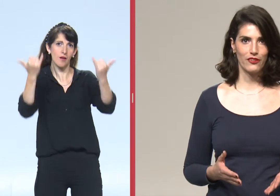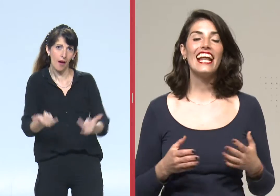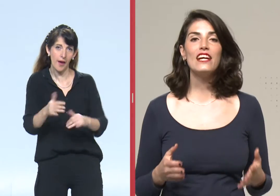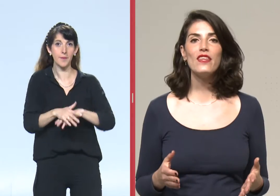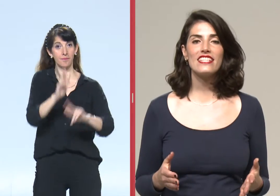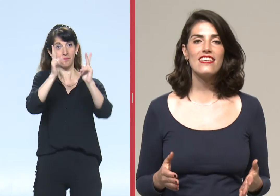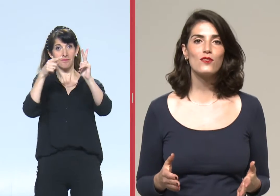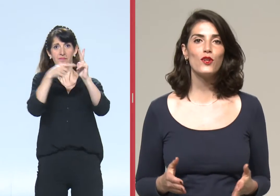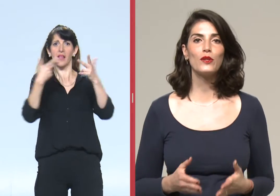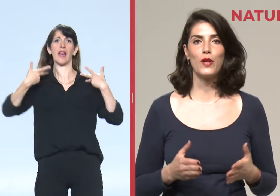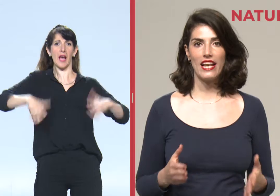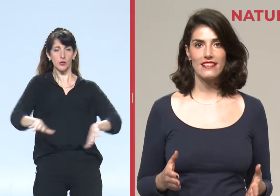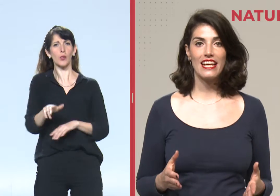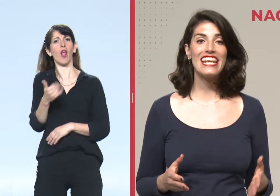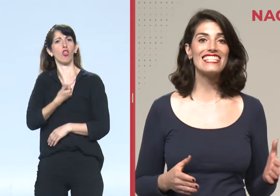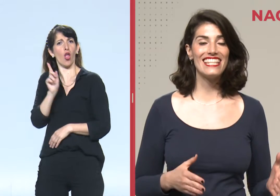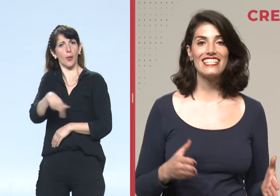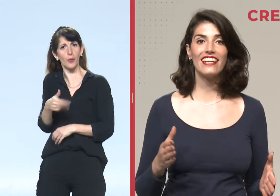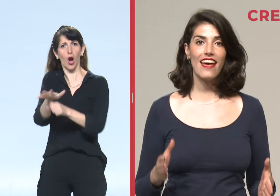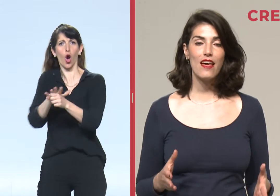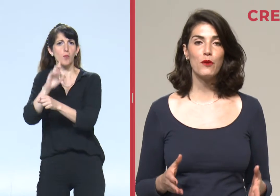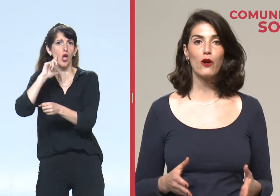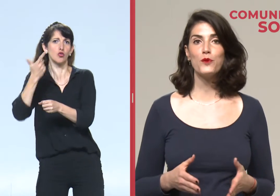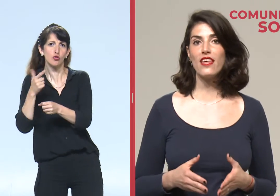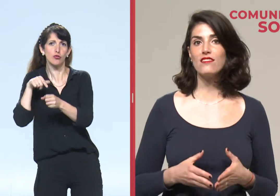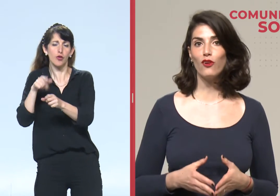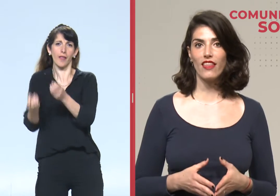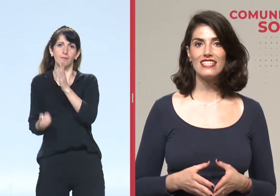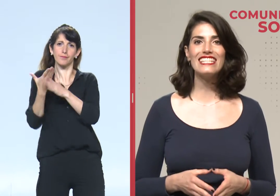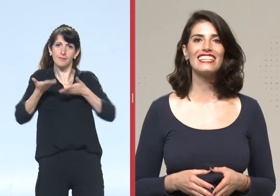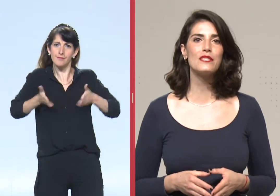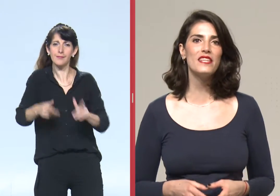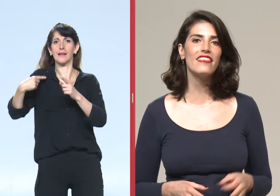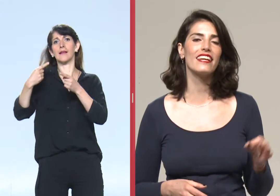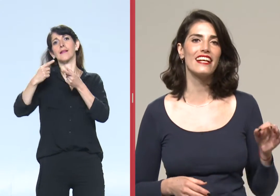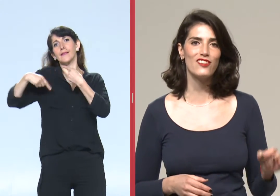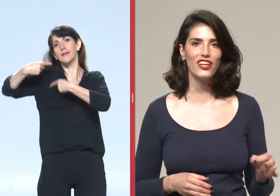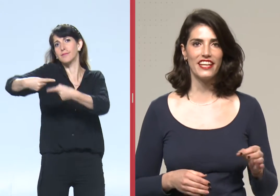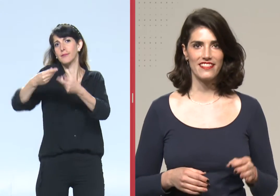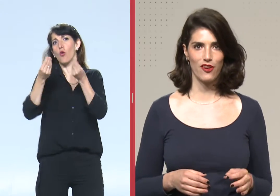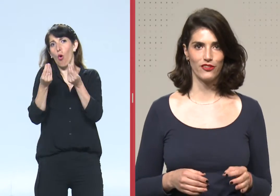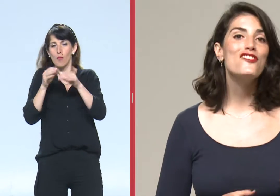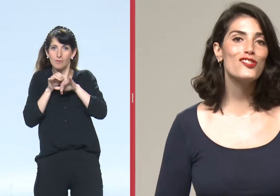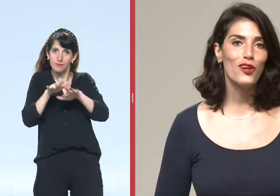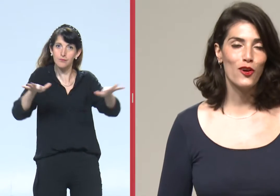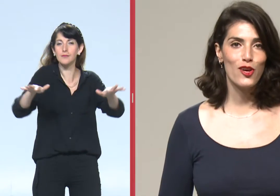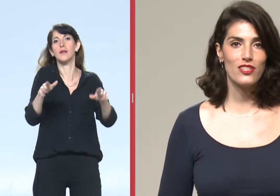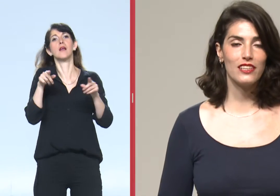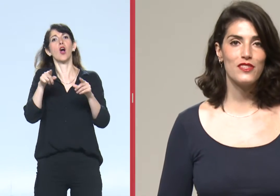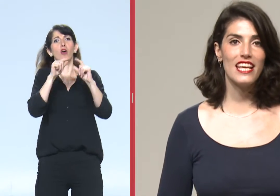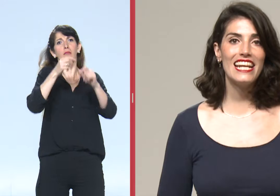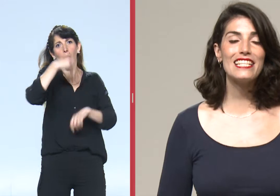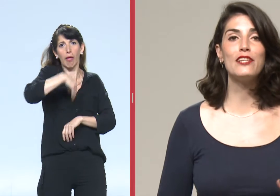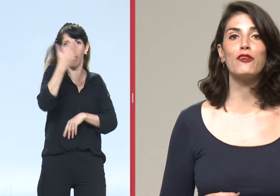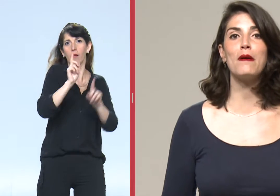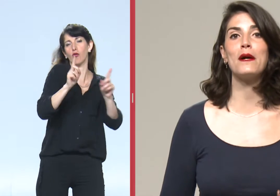información. Las lenguas de señas son naturales, nacidas y creadas por las comunidades sordas y se transmiten de generación en generación. No son códigos